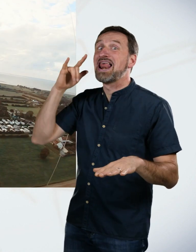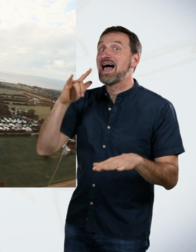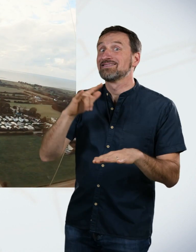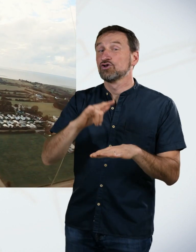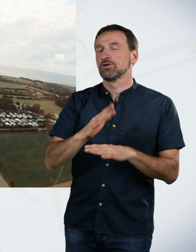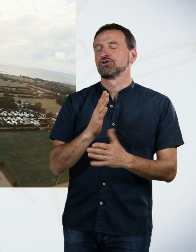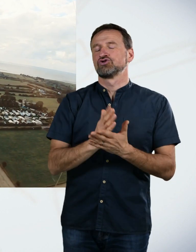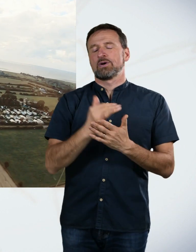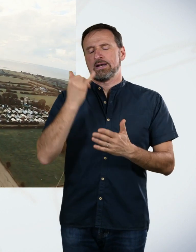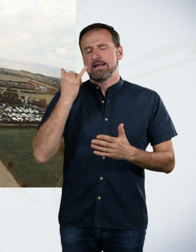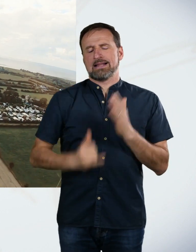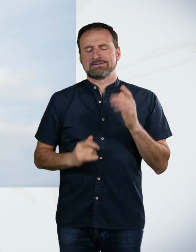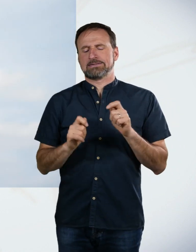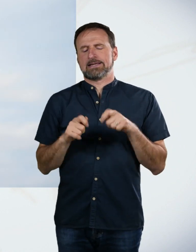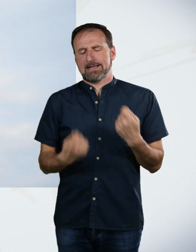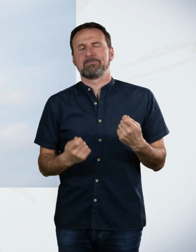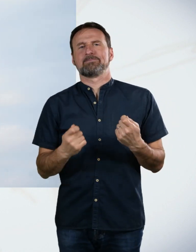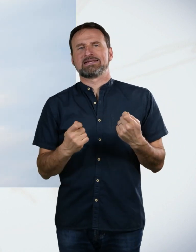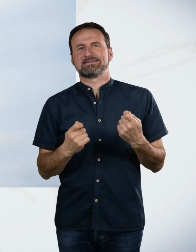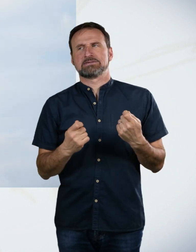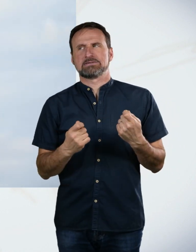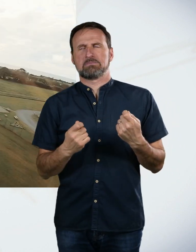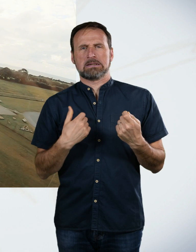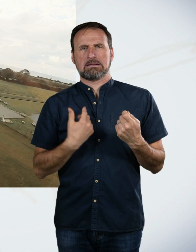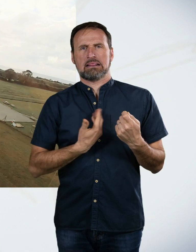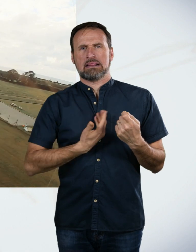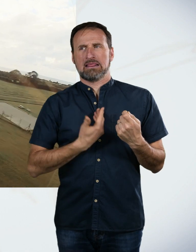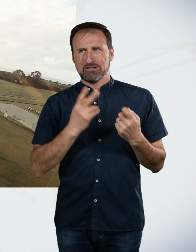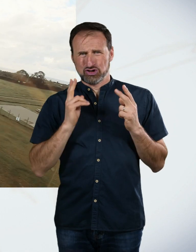Ich wollte das Ganze dann nochmal nachrechnen, weil ich mir irgendwie ein unsicher war.